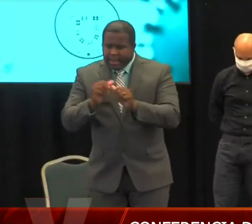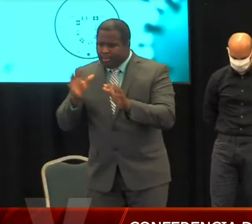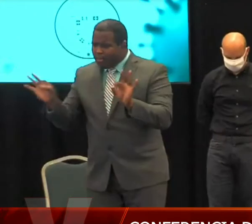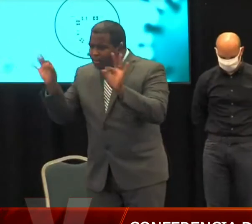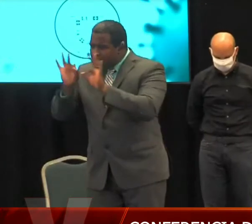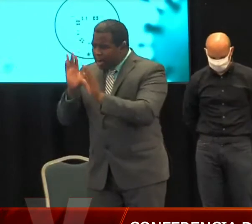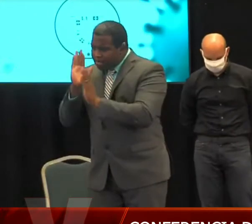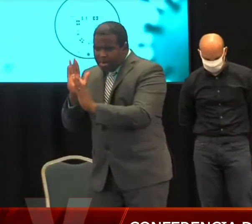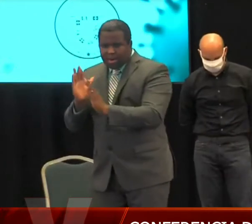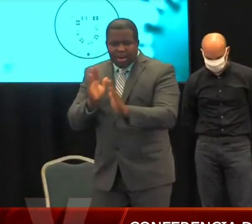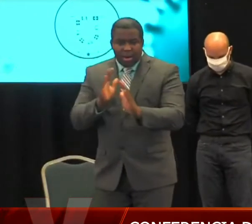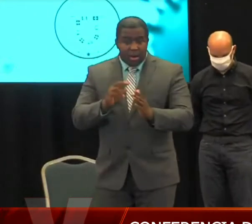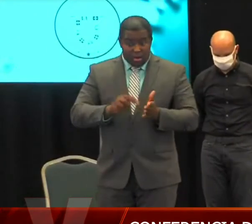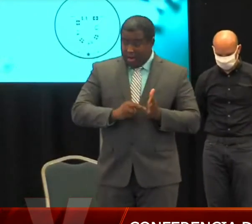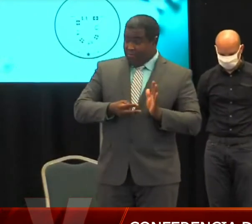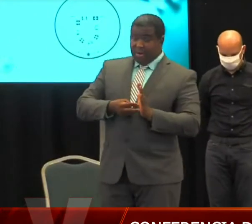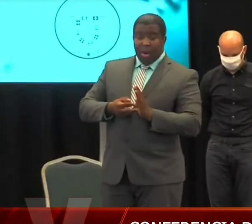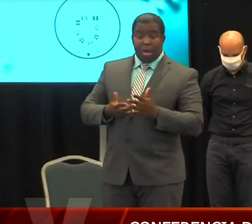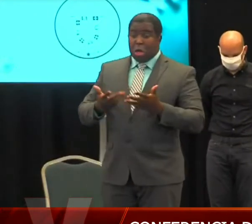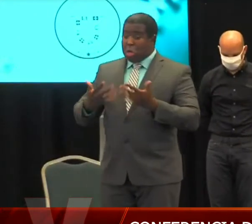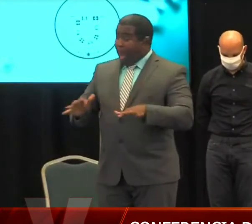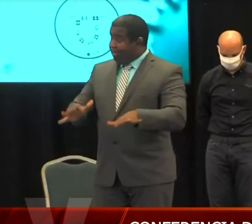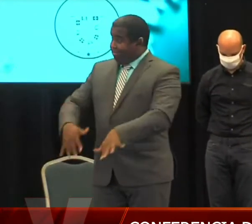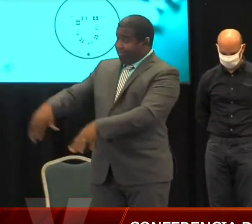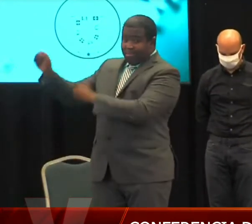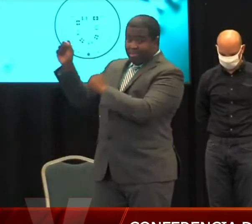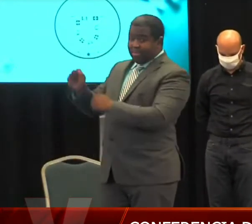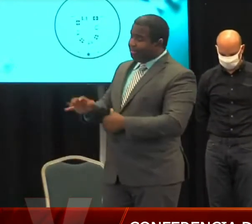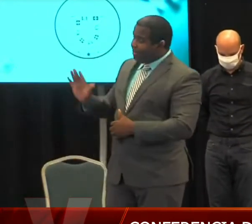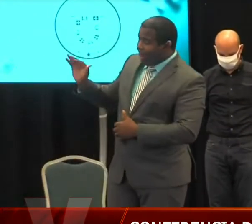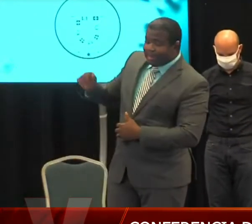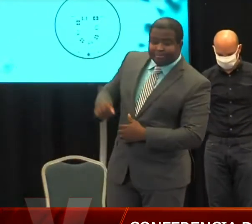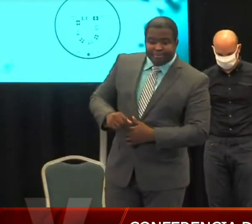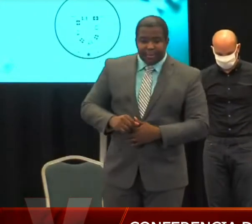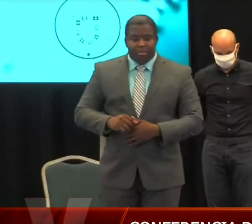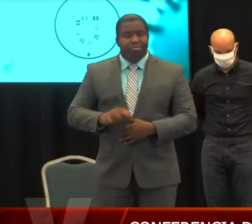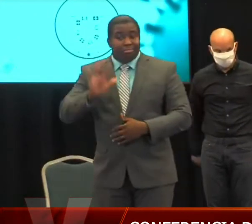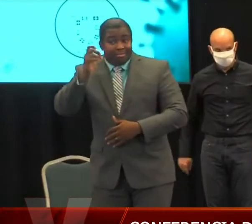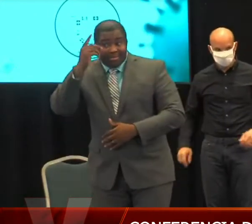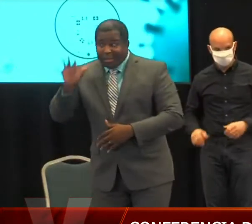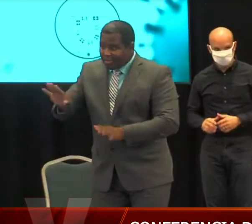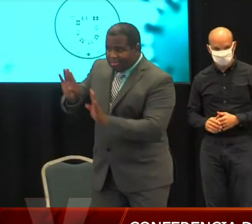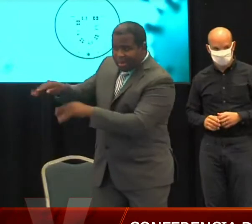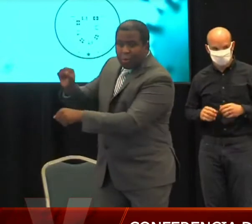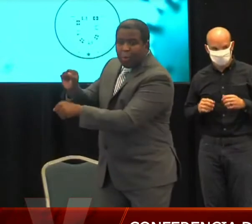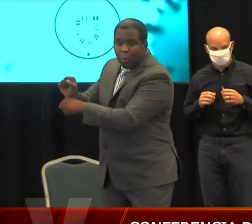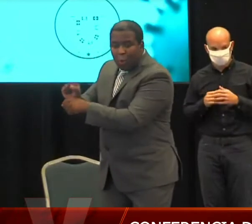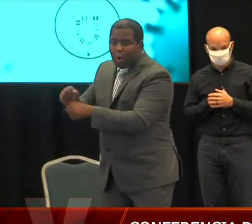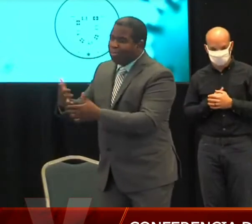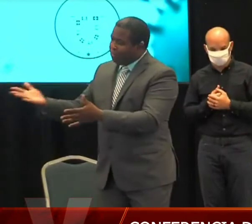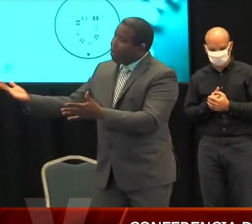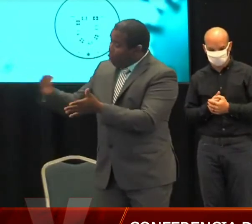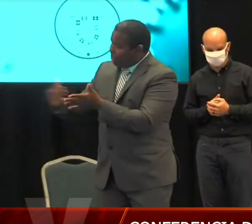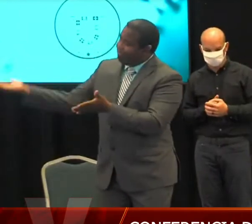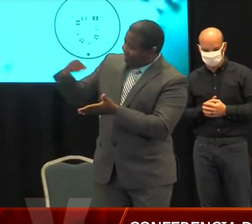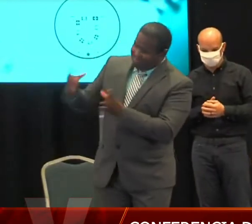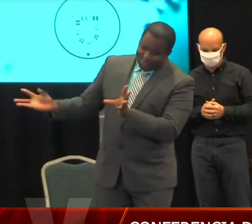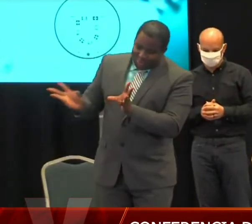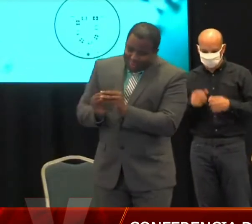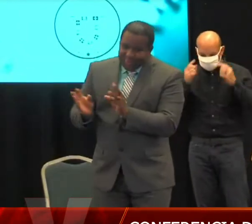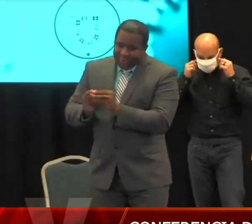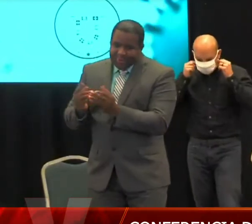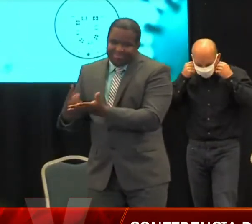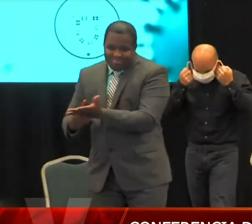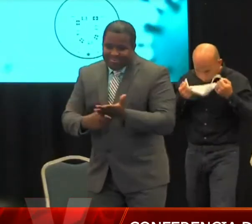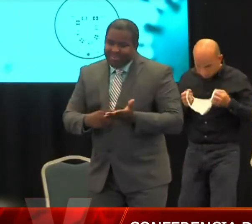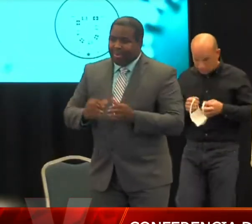a seguir contribuyendo y tienen mucho que aportar y confiamos en que esa experiencia, ese conocimiento, seguirá aportando para el bienestar de Puerto